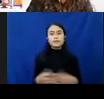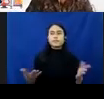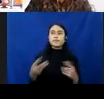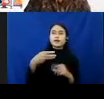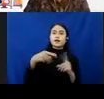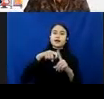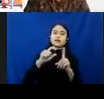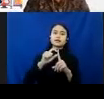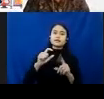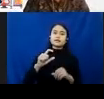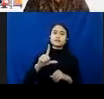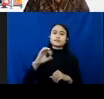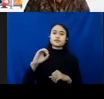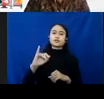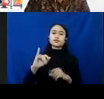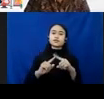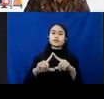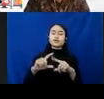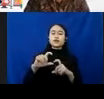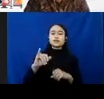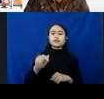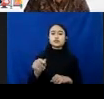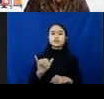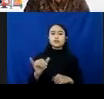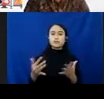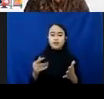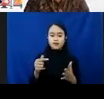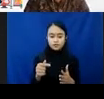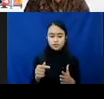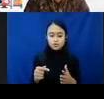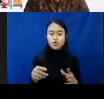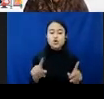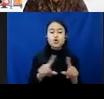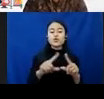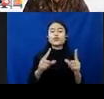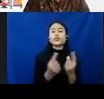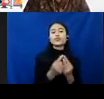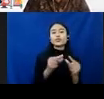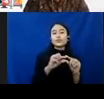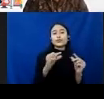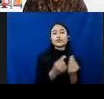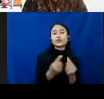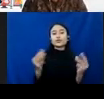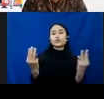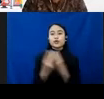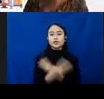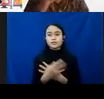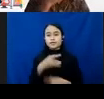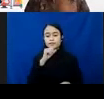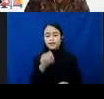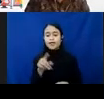apa. Ini contoh yang kami tanganin. Sebuah grup WhatsApp. Saya sebut saja XX++.